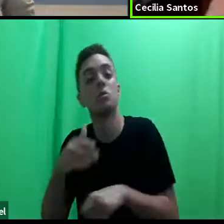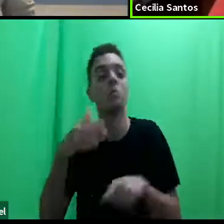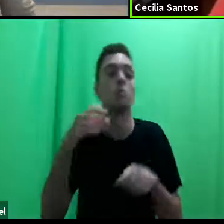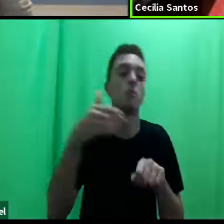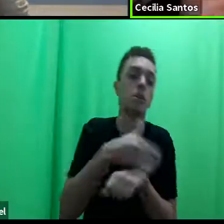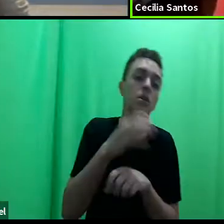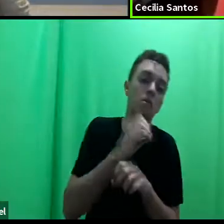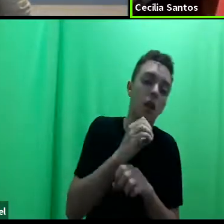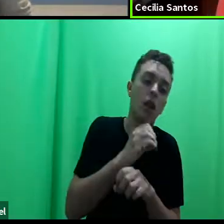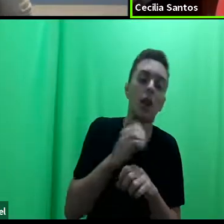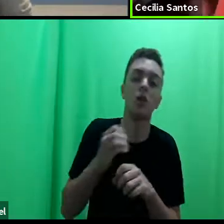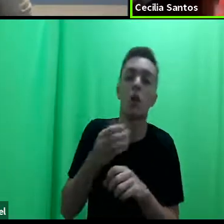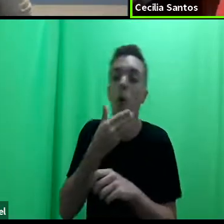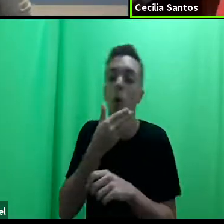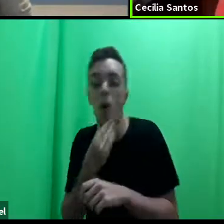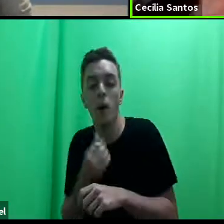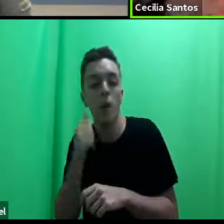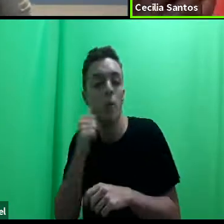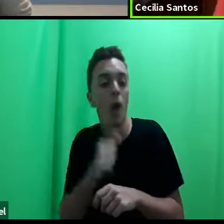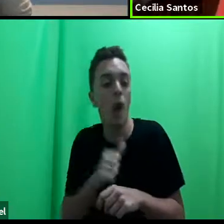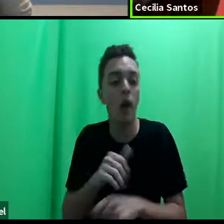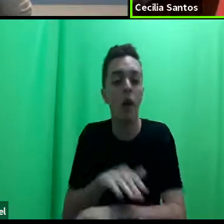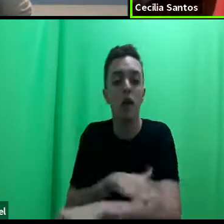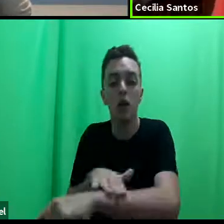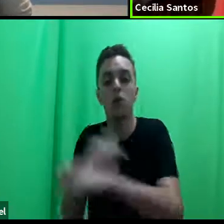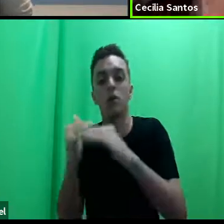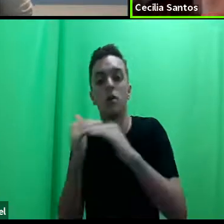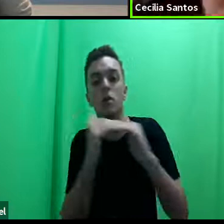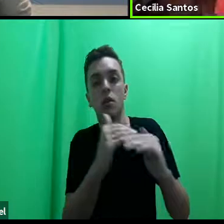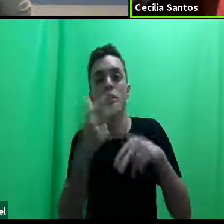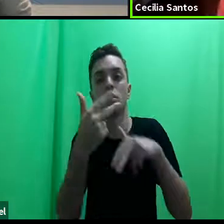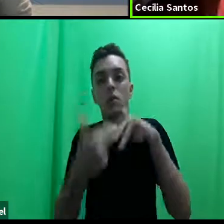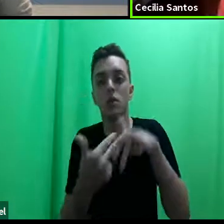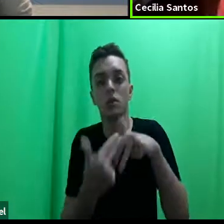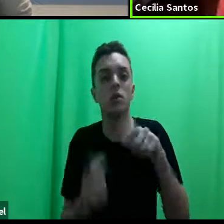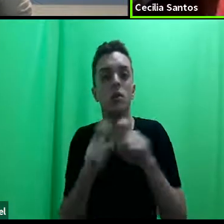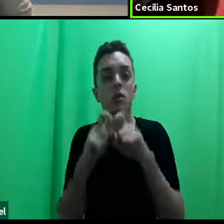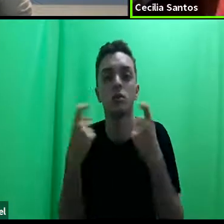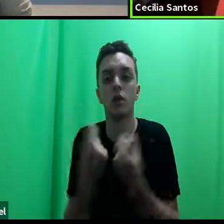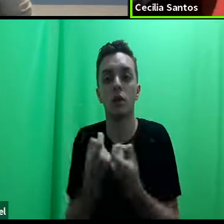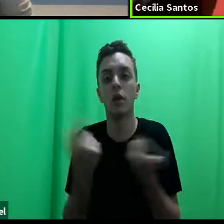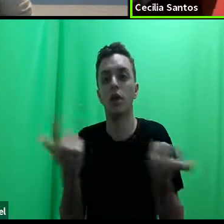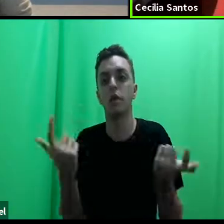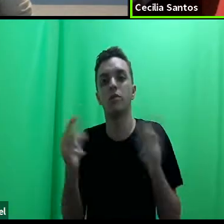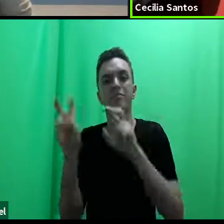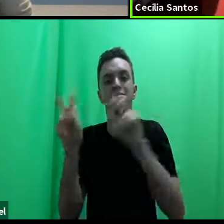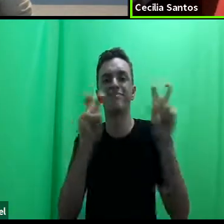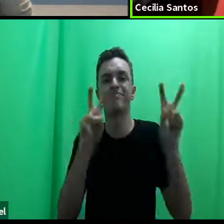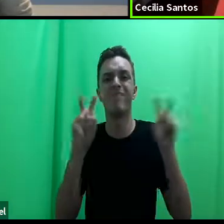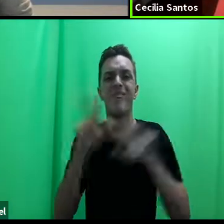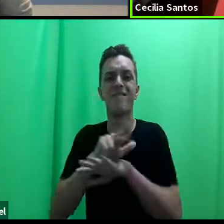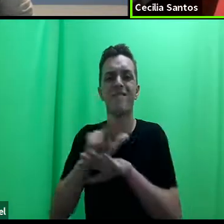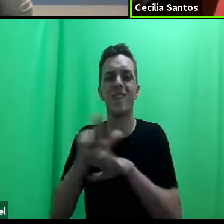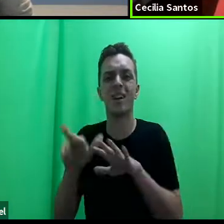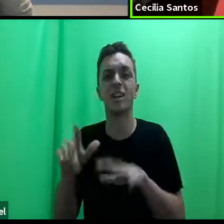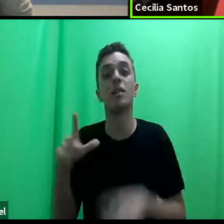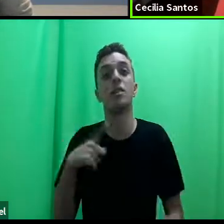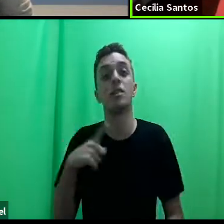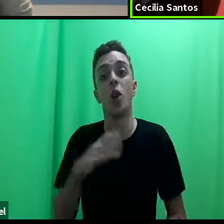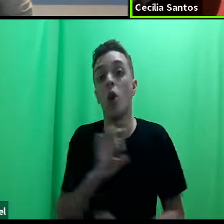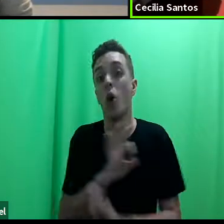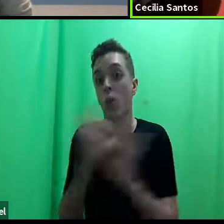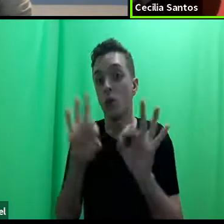mais homem, tem gênero, raça, classe, sexualidade, as temáticas, enfim, daria uma ótima